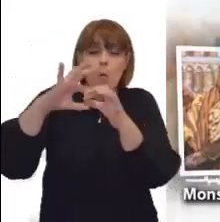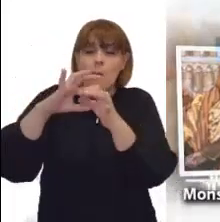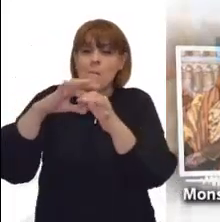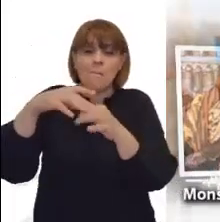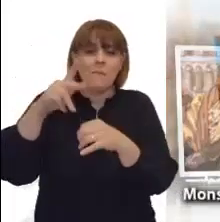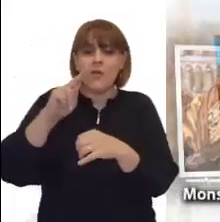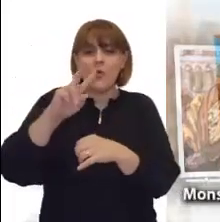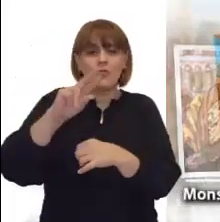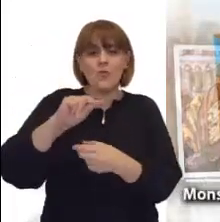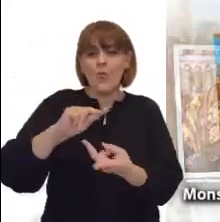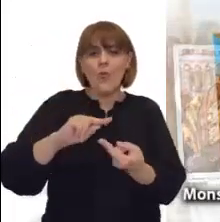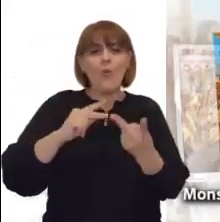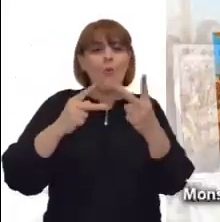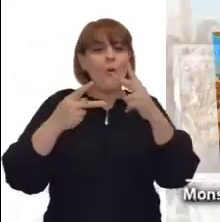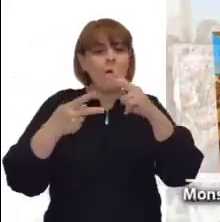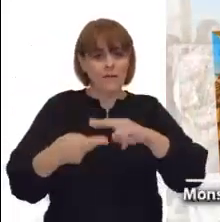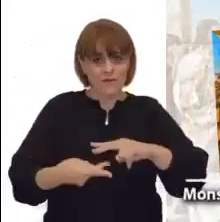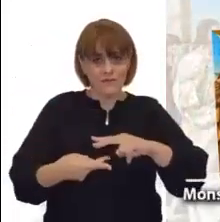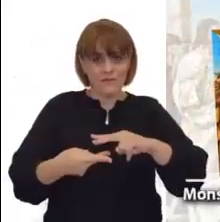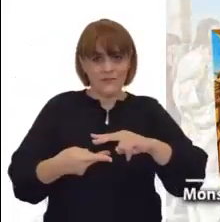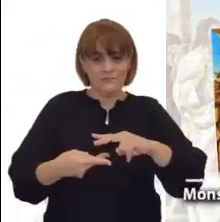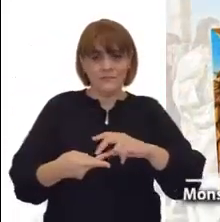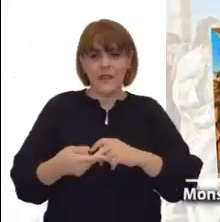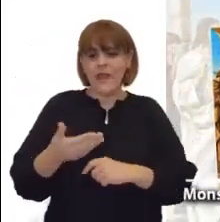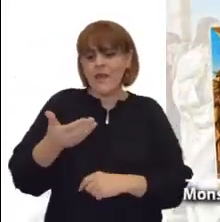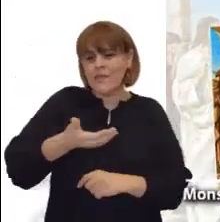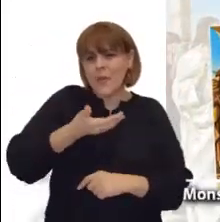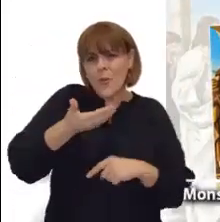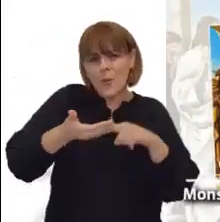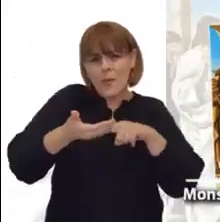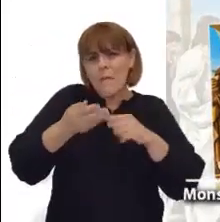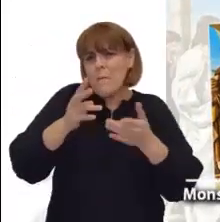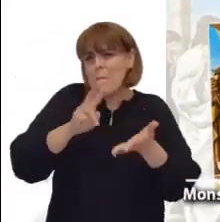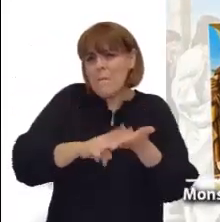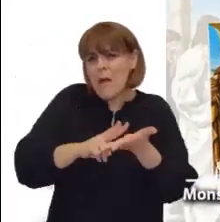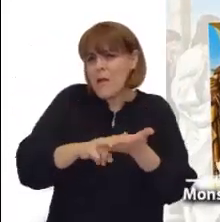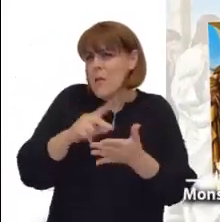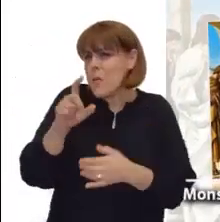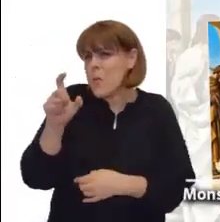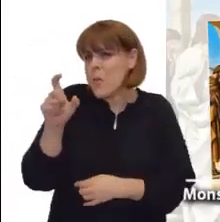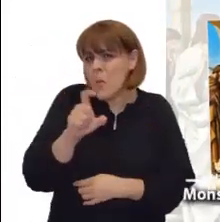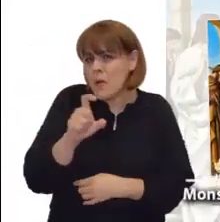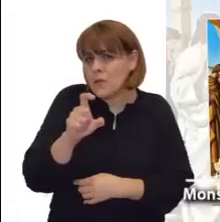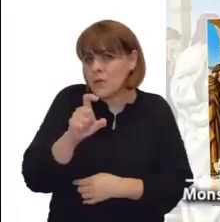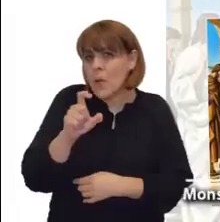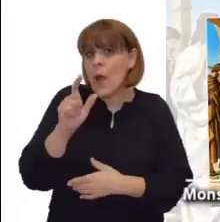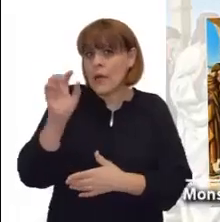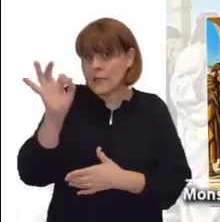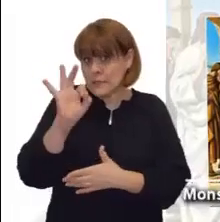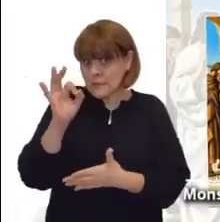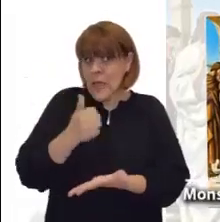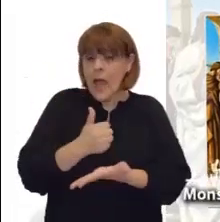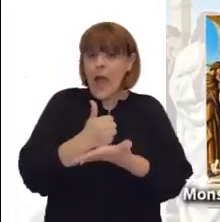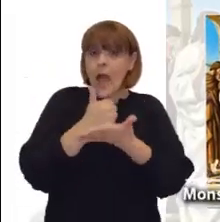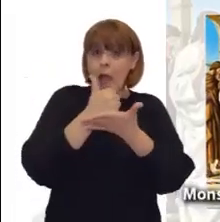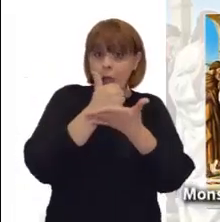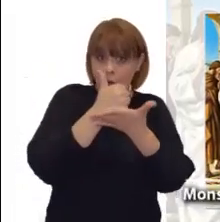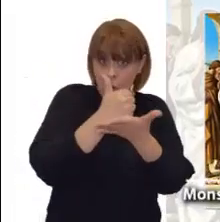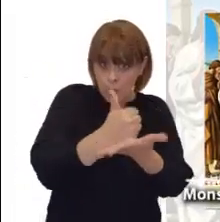transformar el interior de las personas, sin una verdadera conversión.